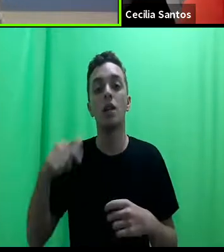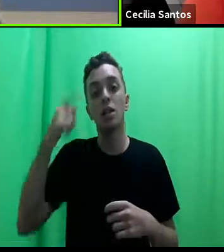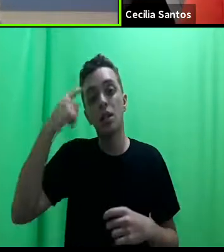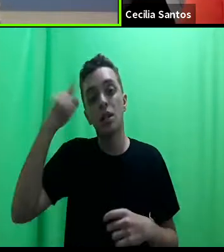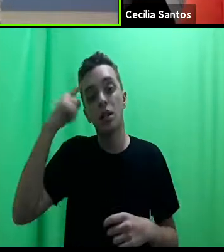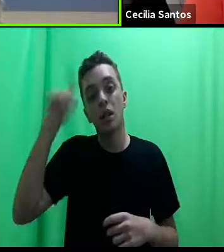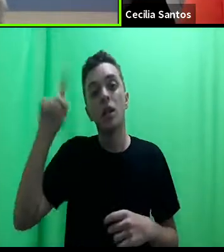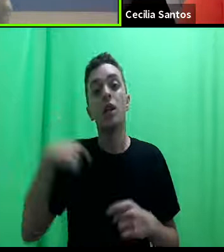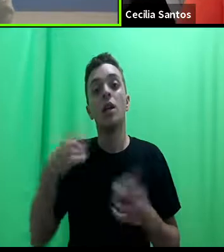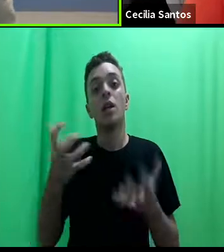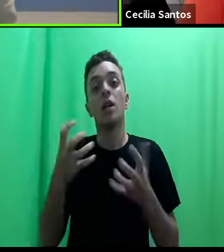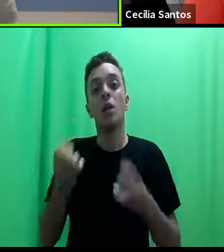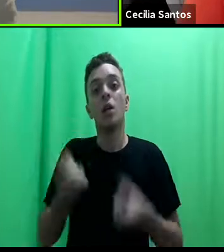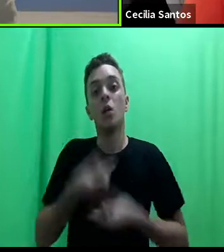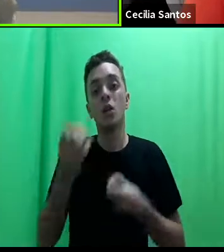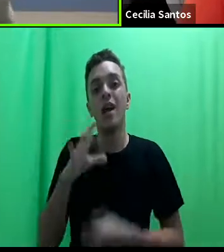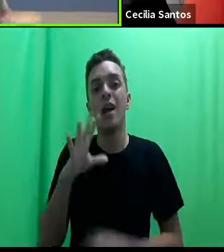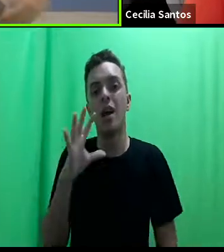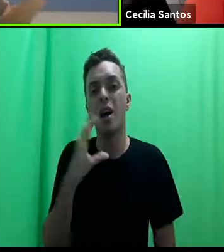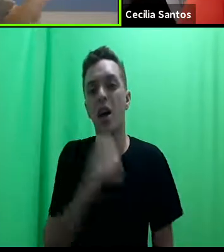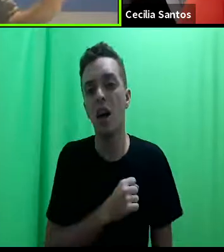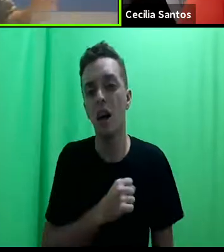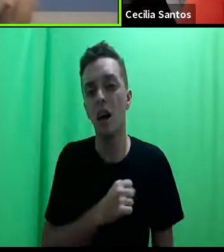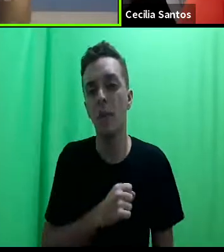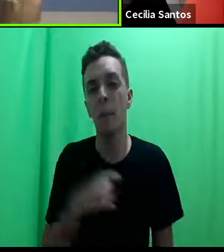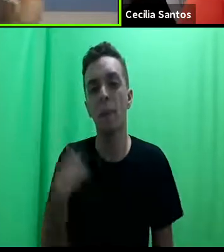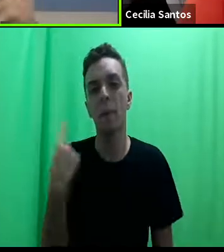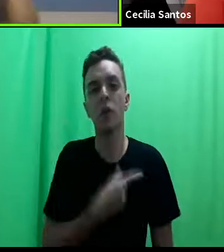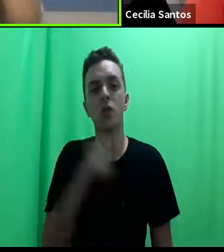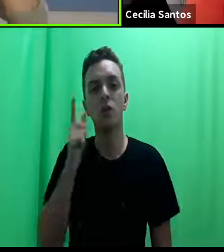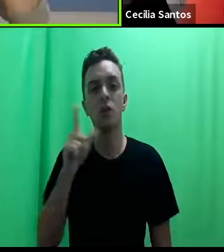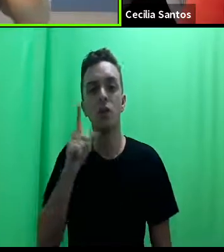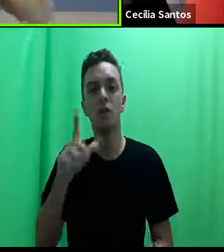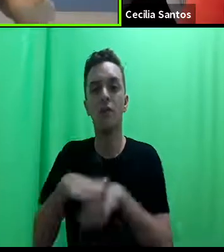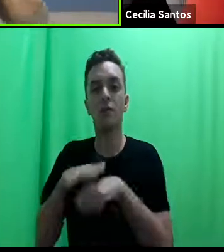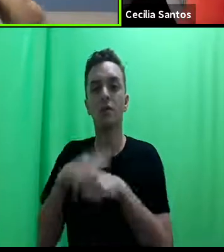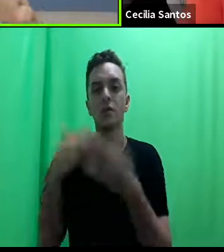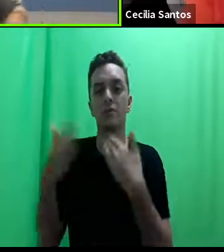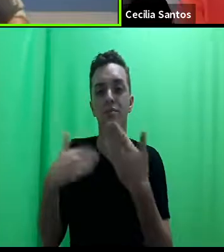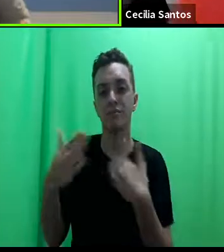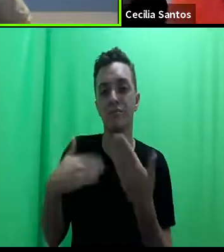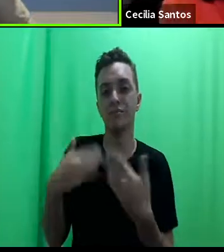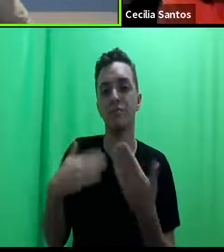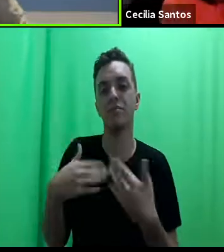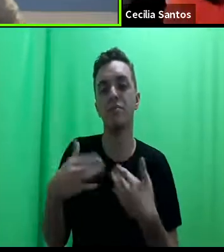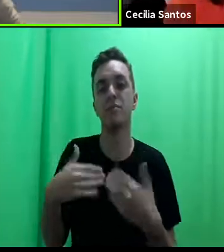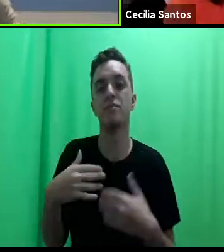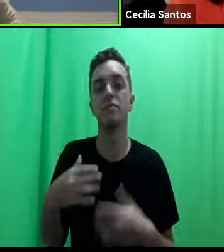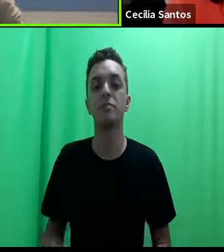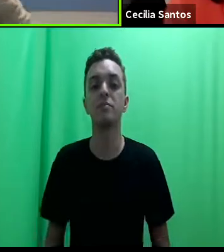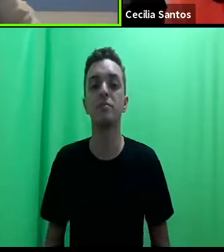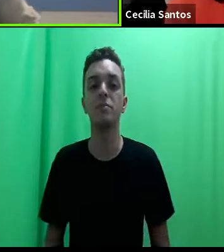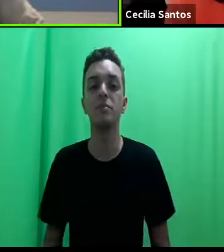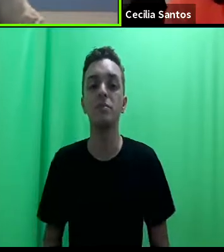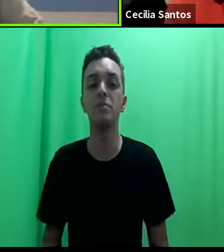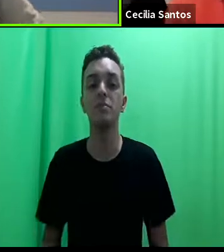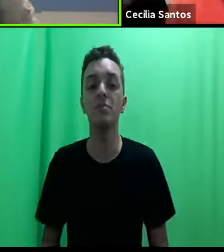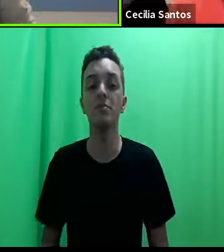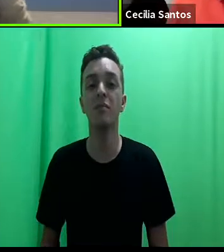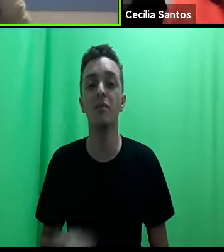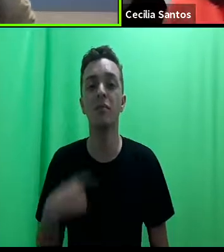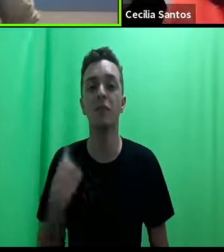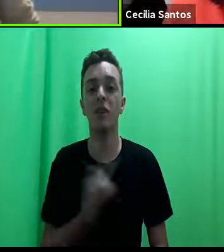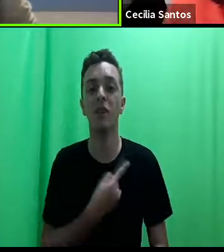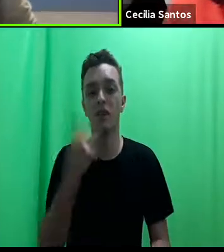queria contar só um pouquinho para você, para a gente poder fazer aquele bate-bola que a gente acabou conversando. A gente está